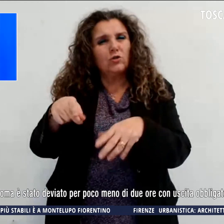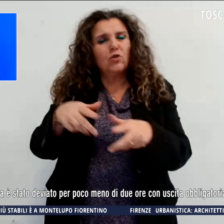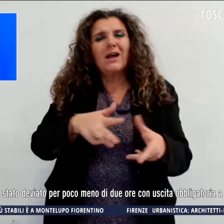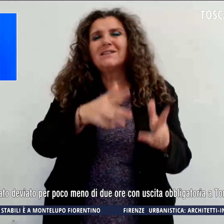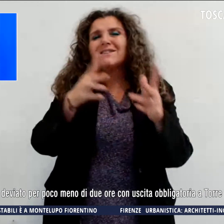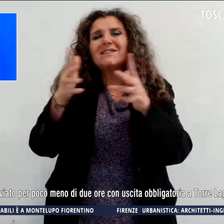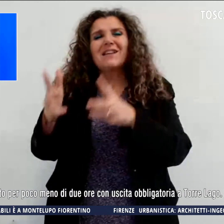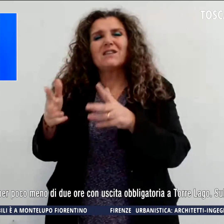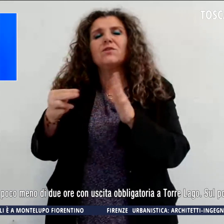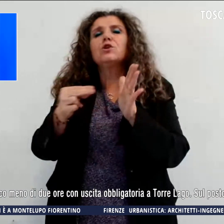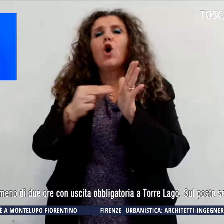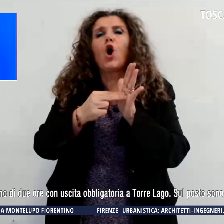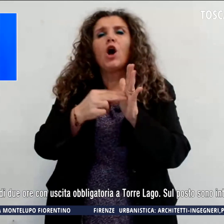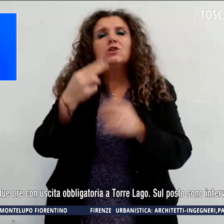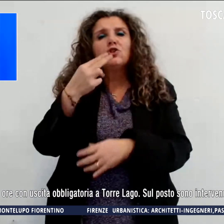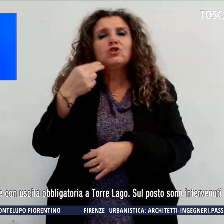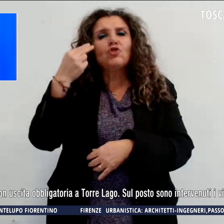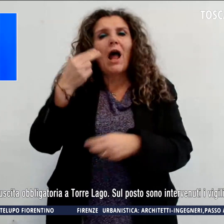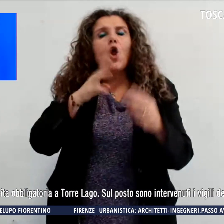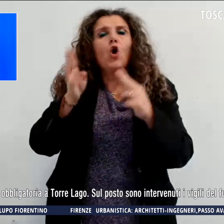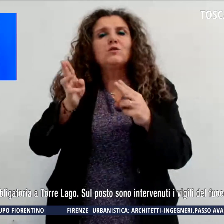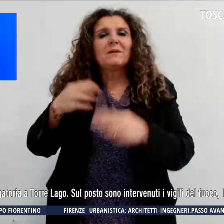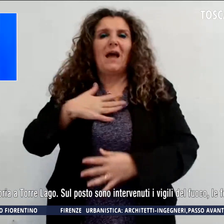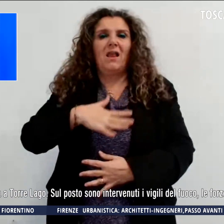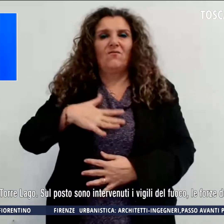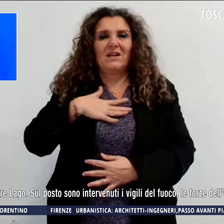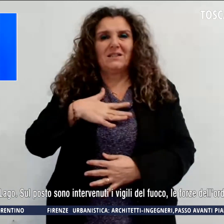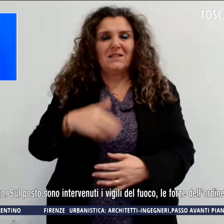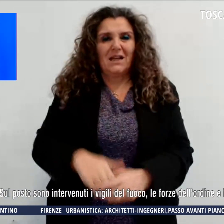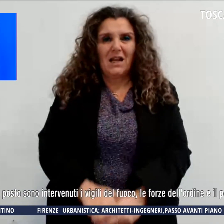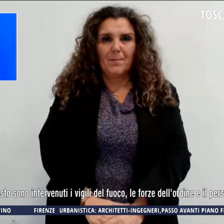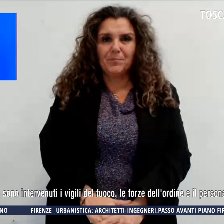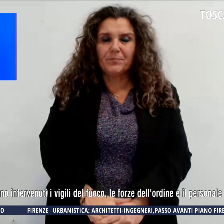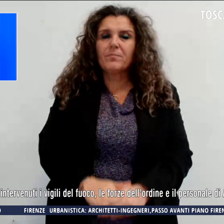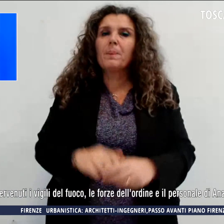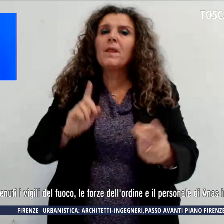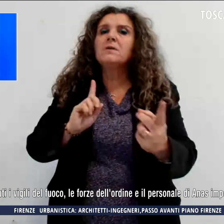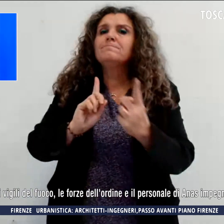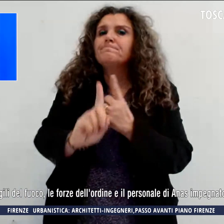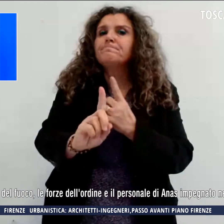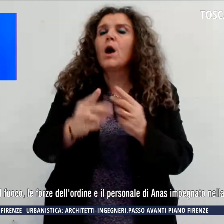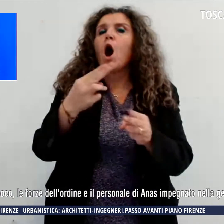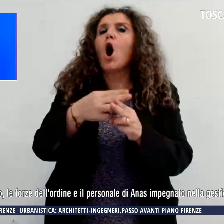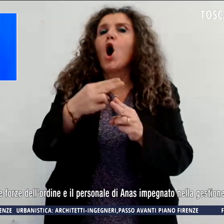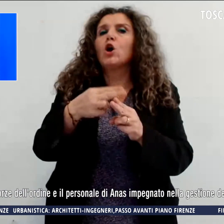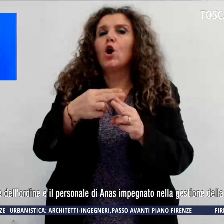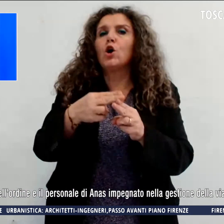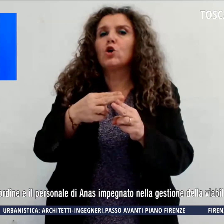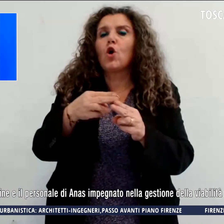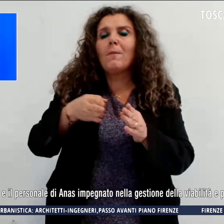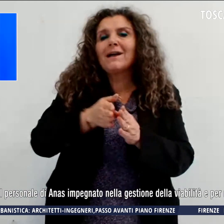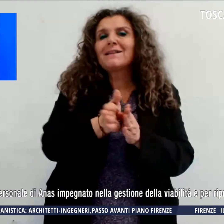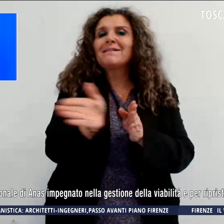codice giallo all'ospedale Versilia. Il traffico in direzione Roma è stato deviato per